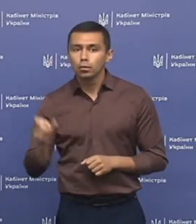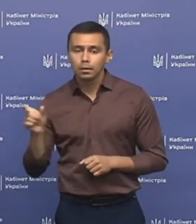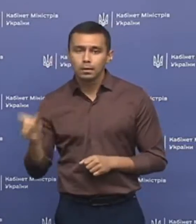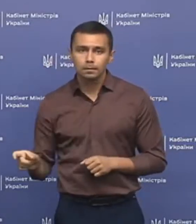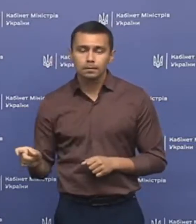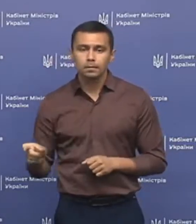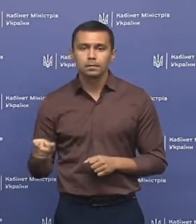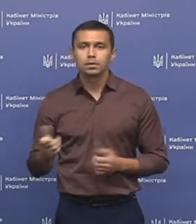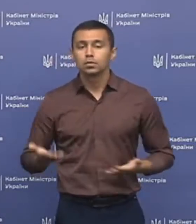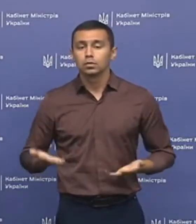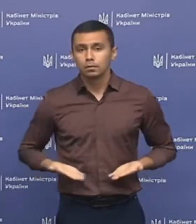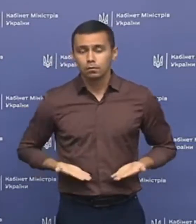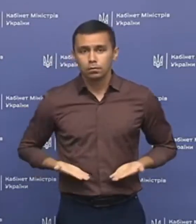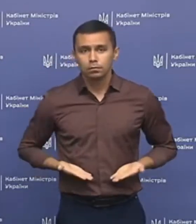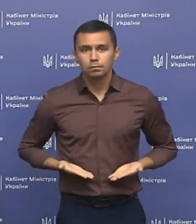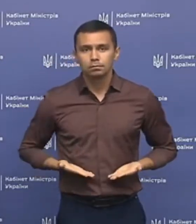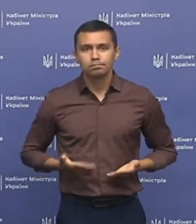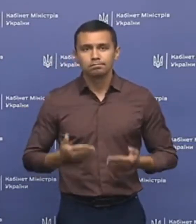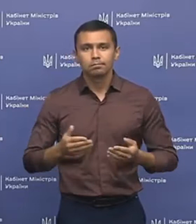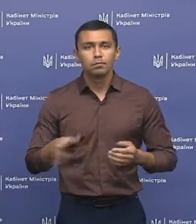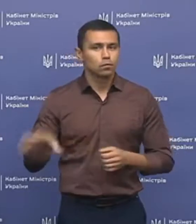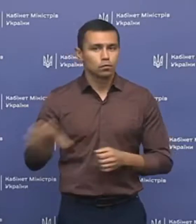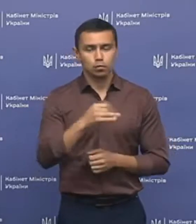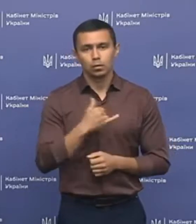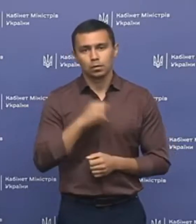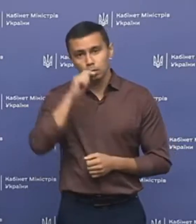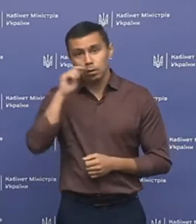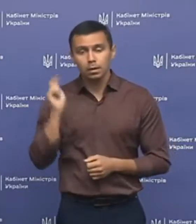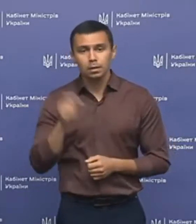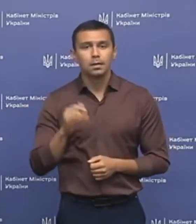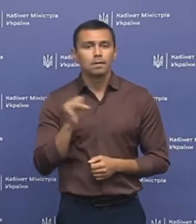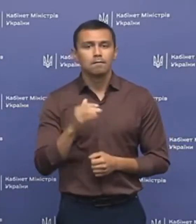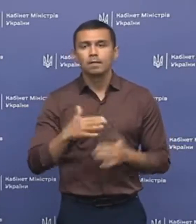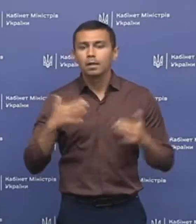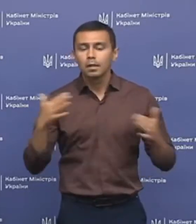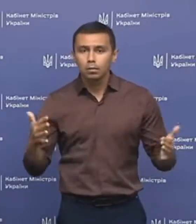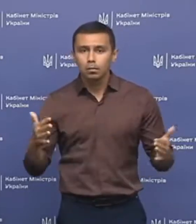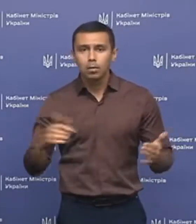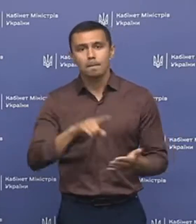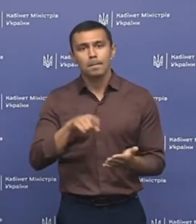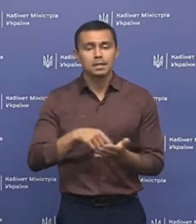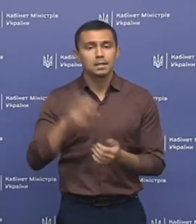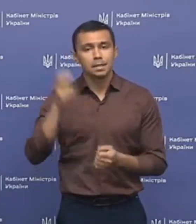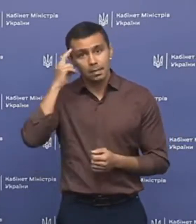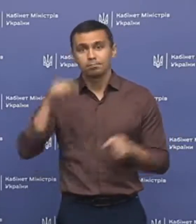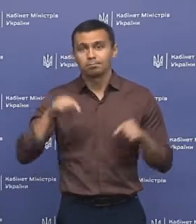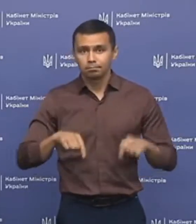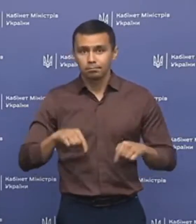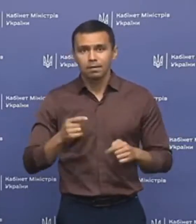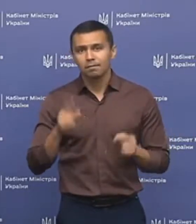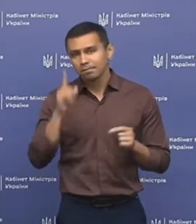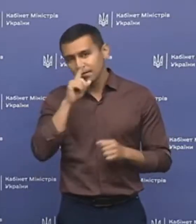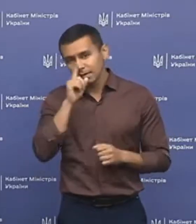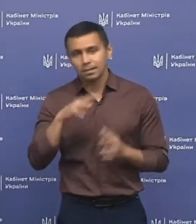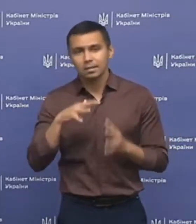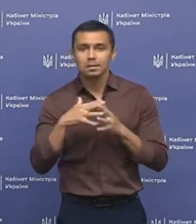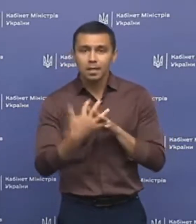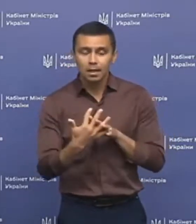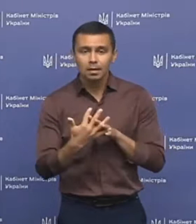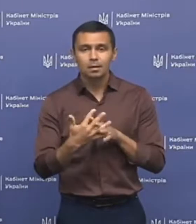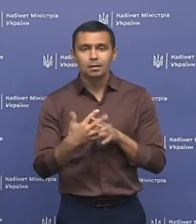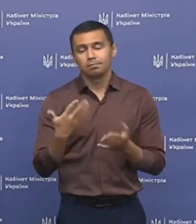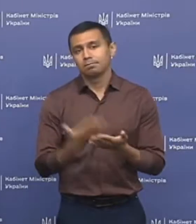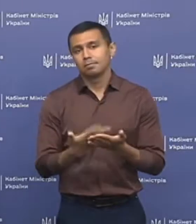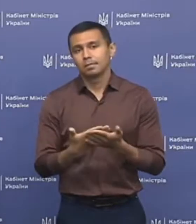живуть скрізь в нашій країні, і в великому місті Київ, і в невеличких селах,